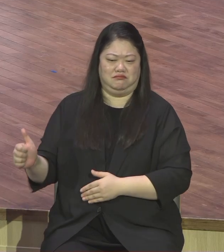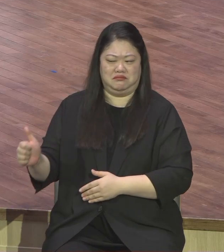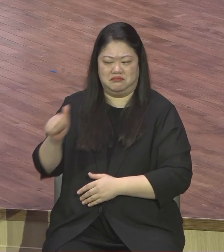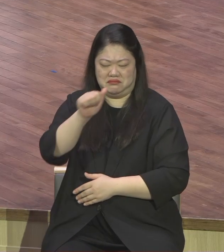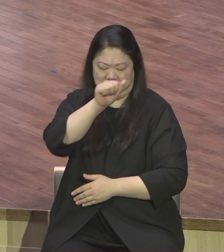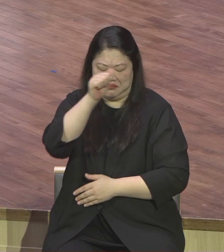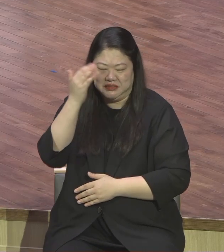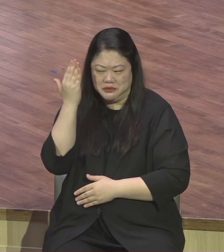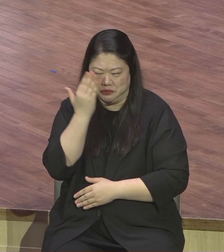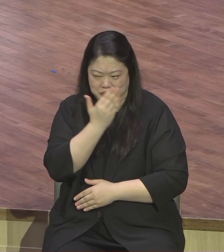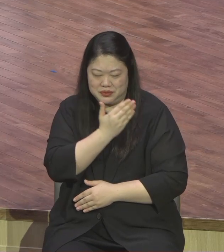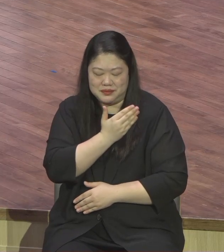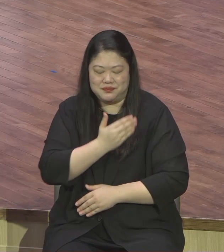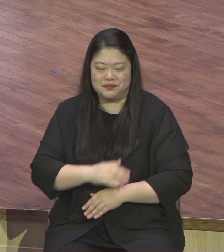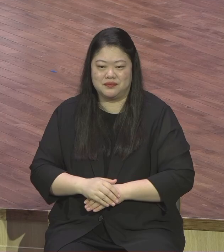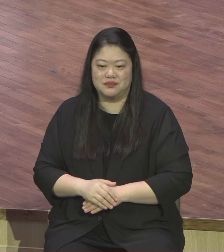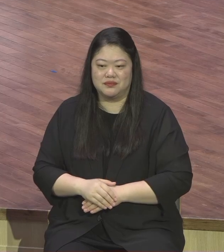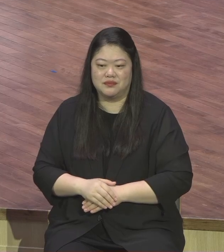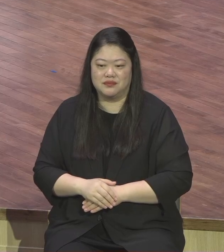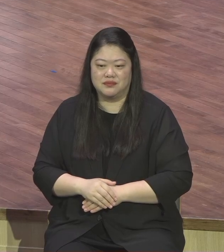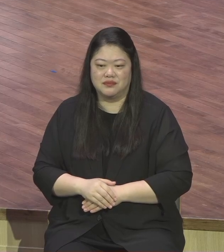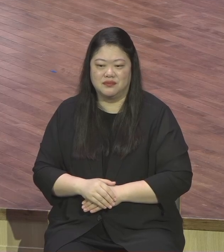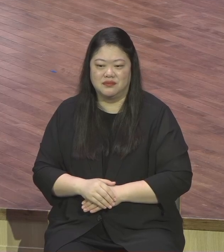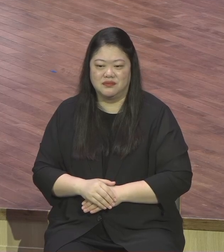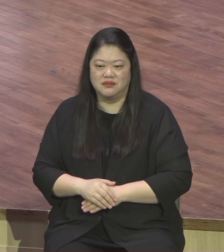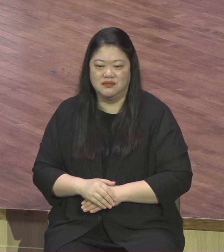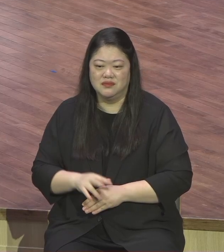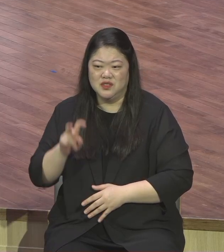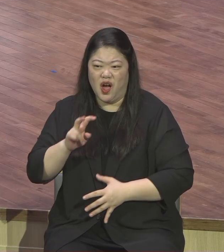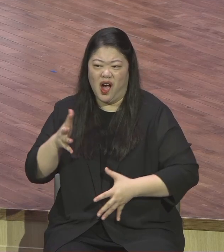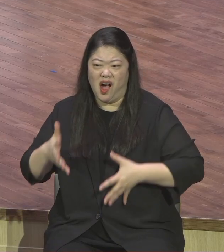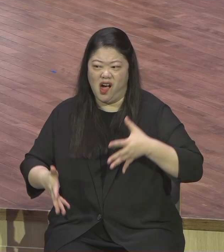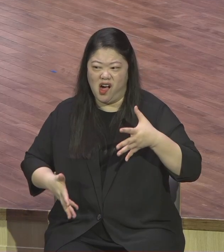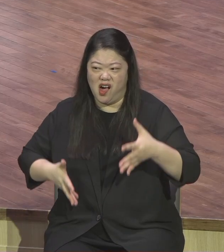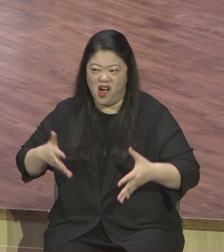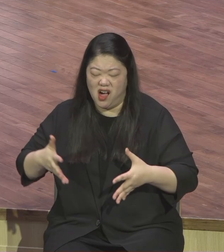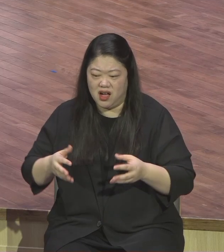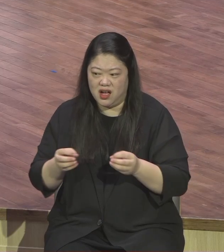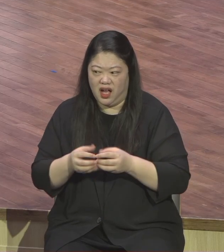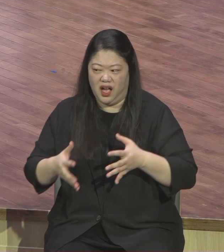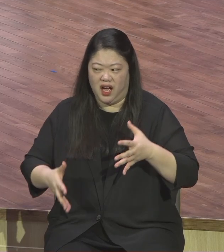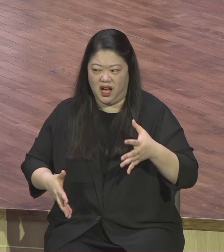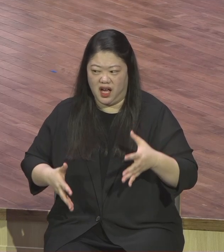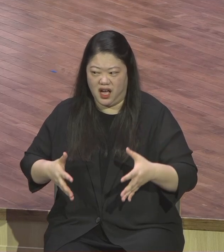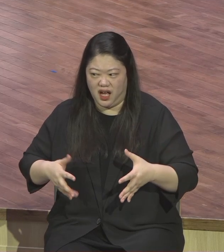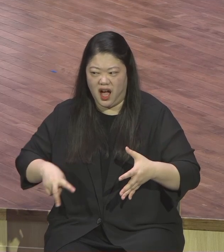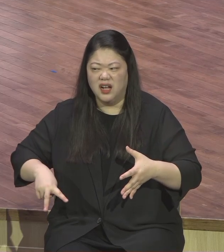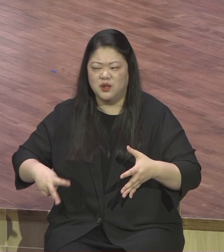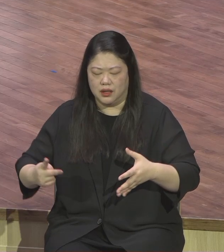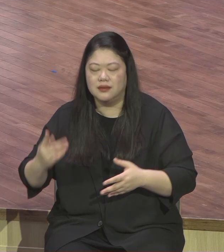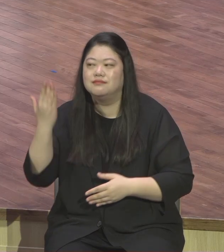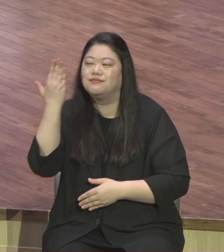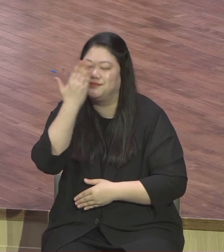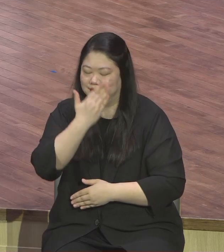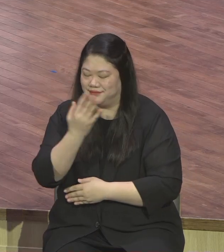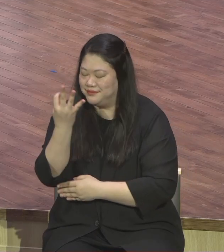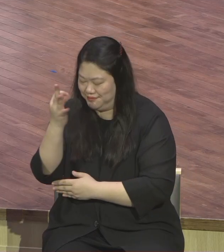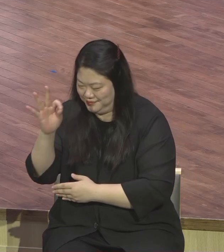말은 비록 잘 못하지만 교회 생활은 오래 못했지만 그러나 정말 순수한 하나님 그거